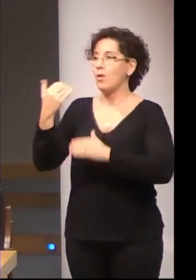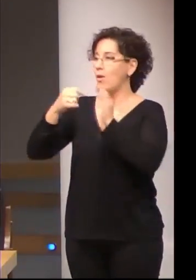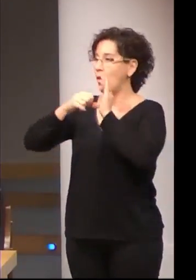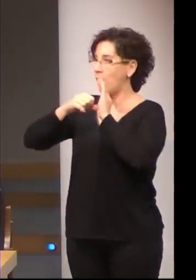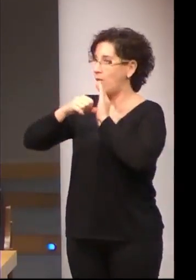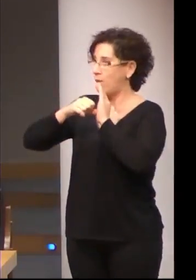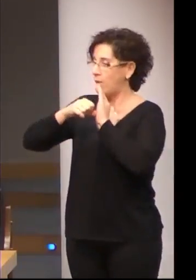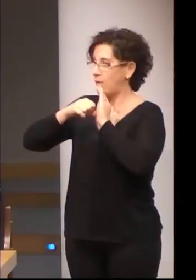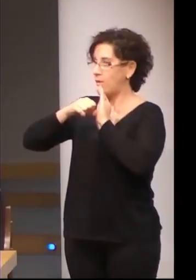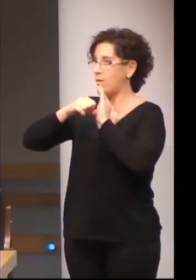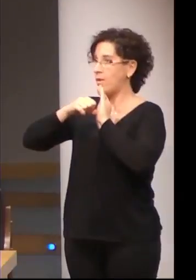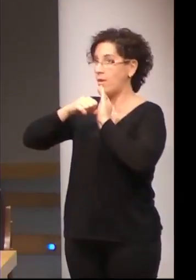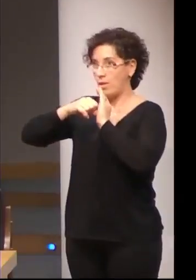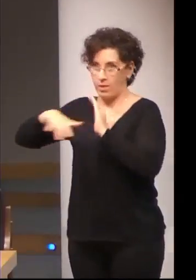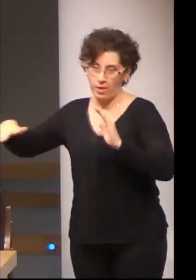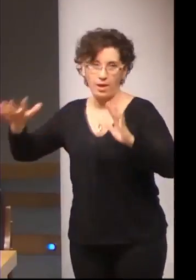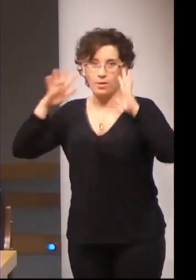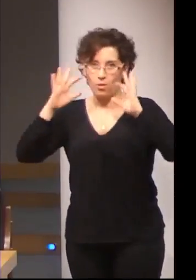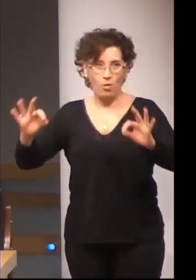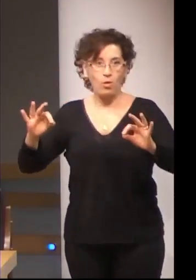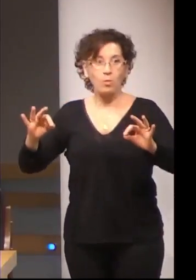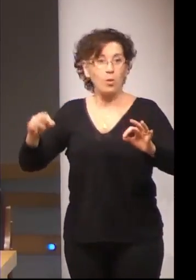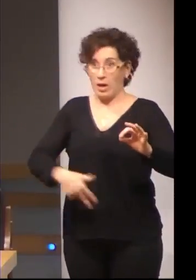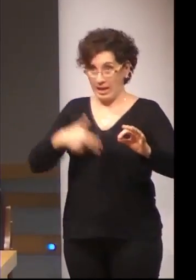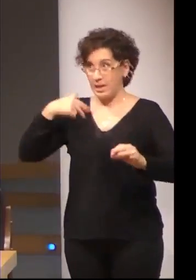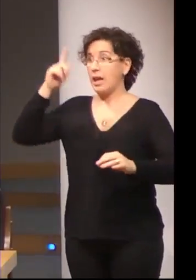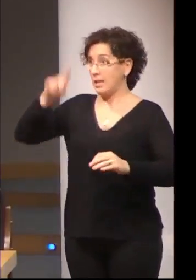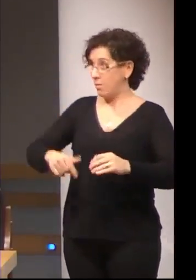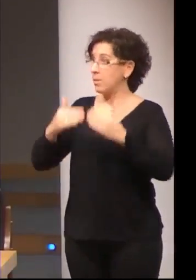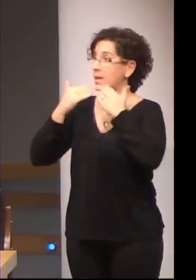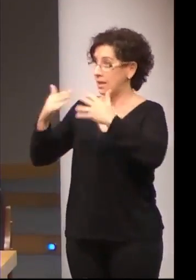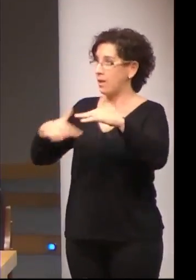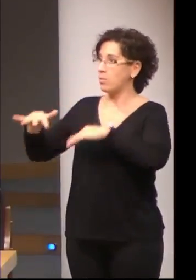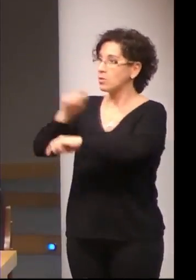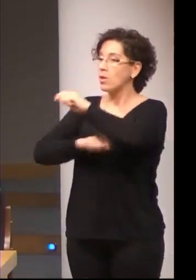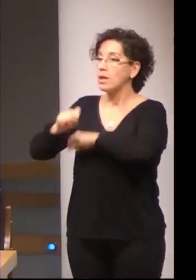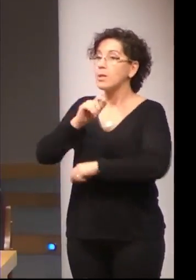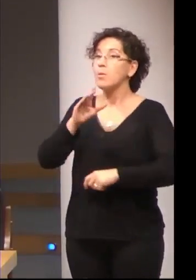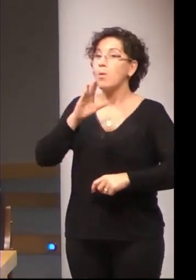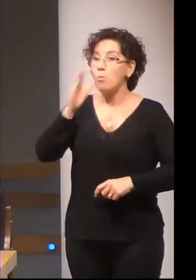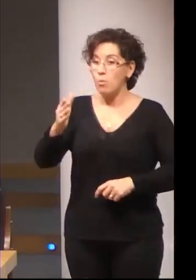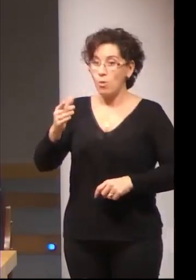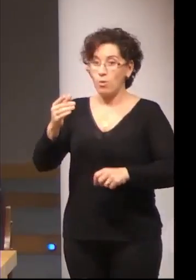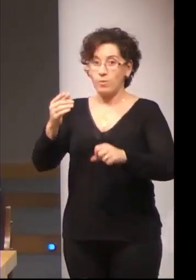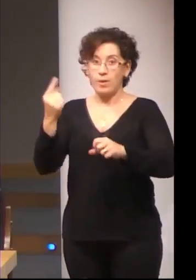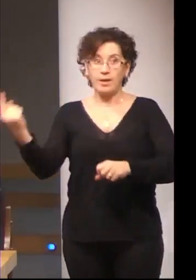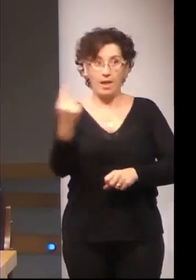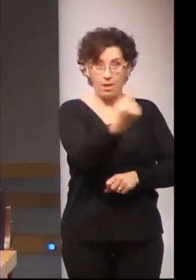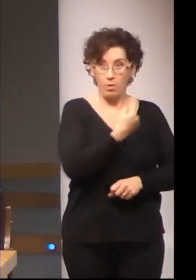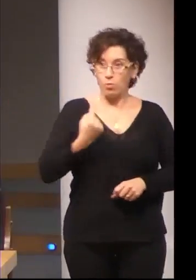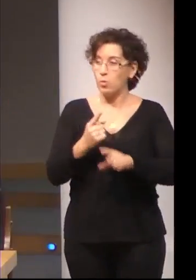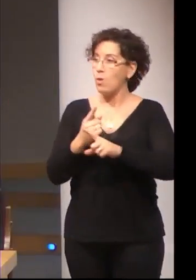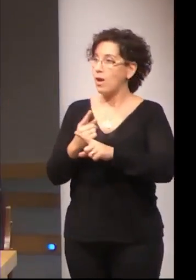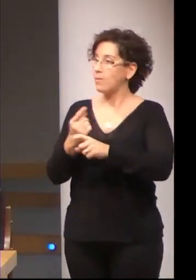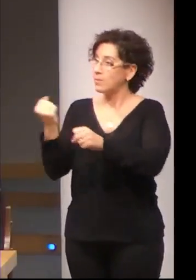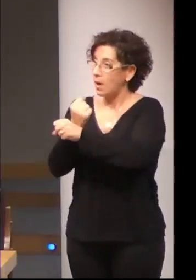supuesto, al Centro de Normalización Lingüística y a todo el movimiento asociativo en su conjunto para unar voluntades. Y esas